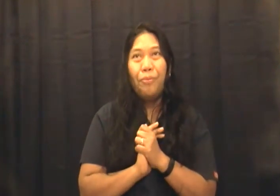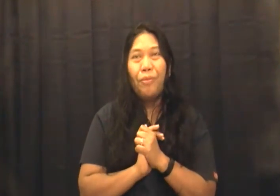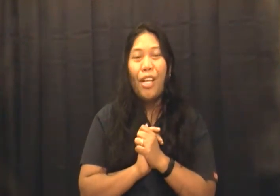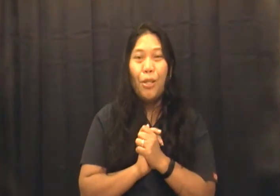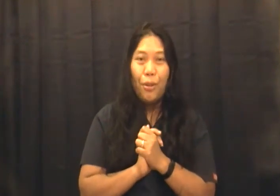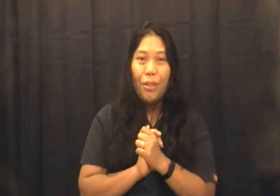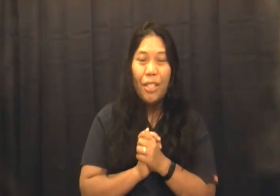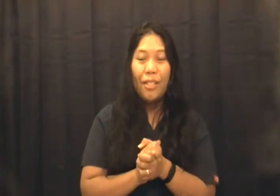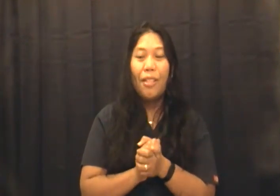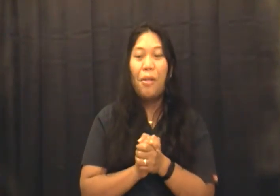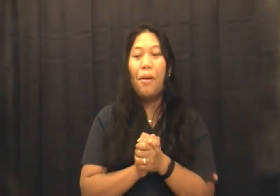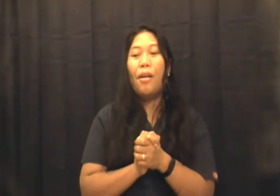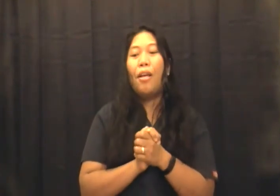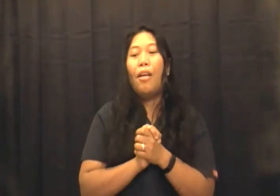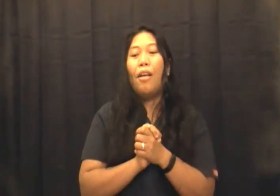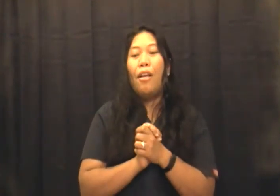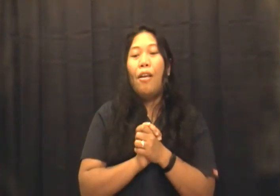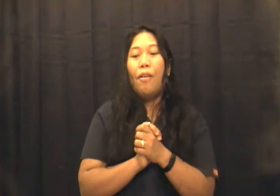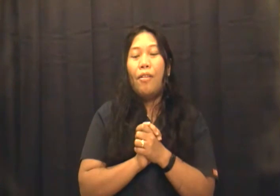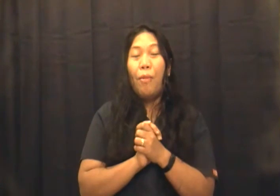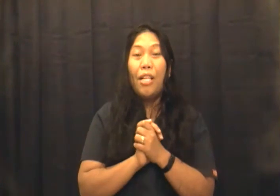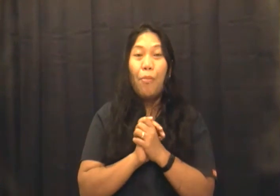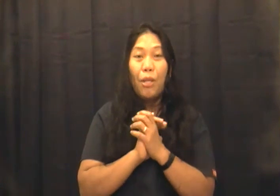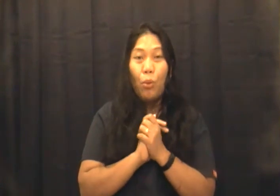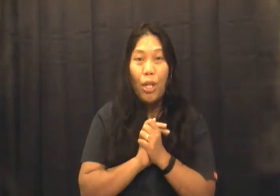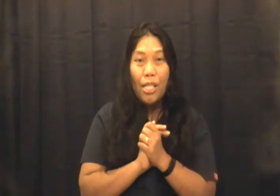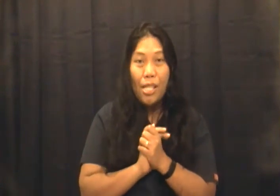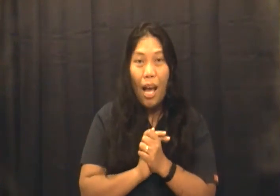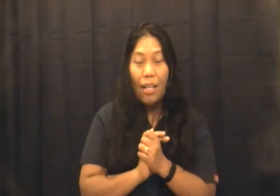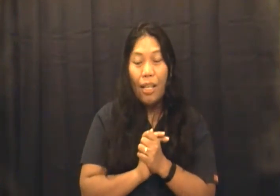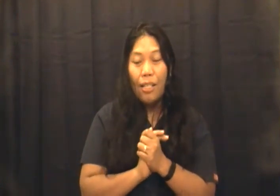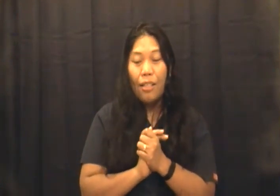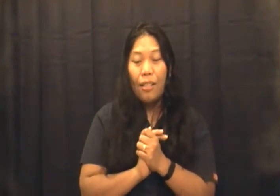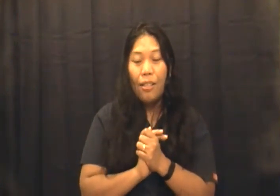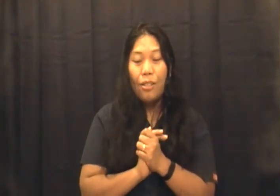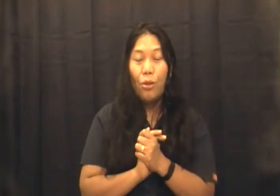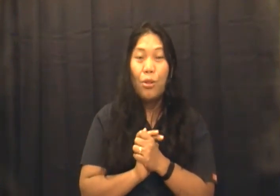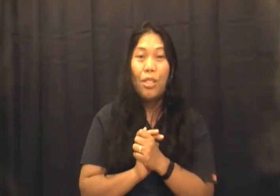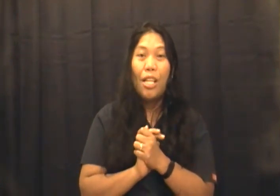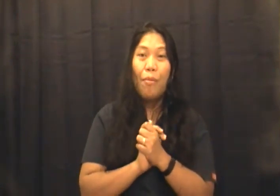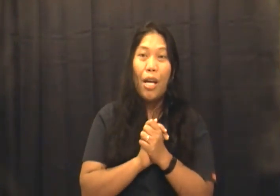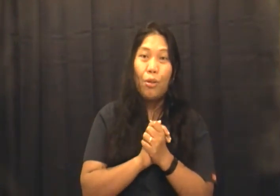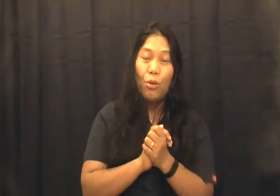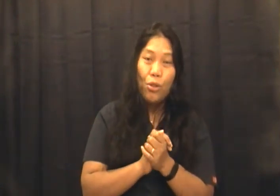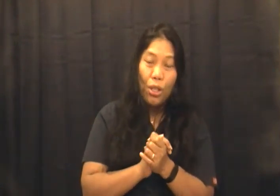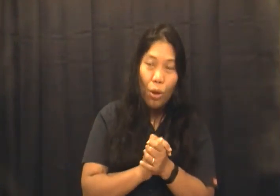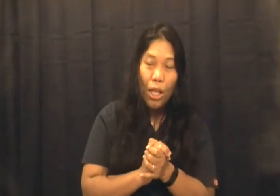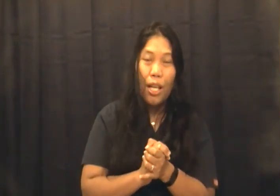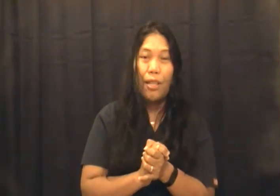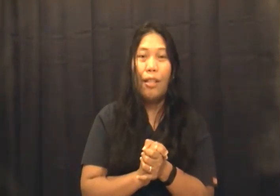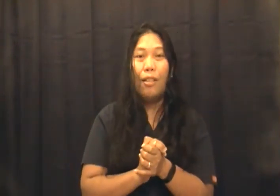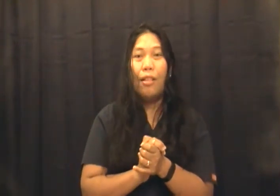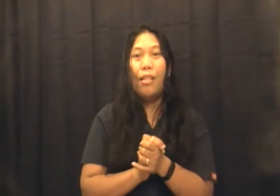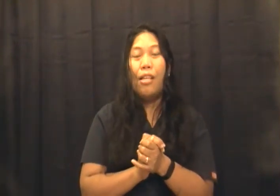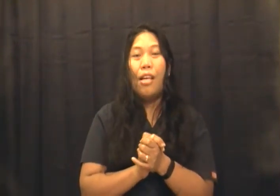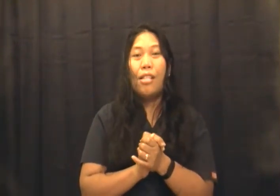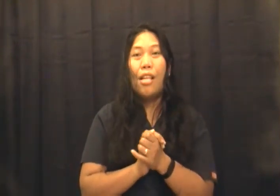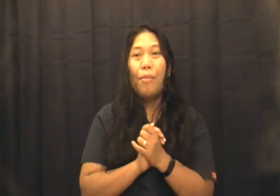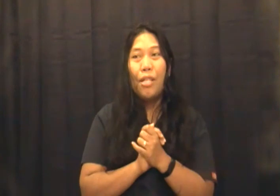So, ngayon, may nagpa-toilet sa akin. So, sinamahan ko dun sa toilet. Ang sabi